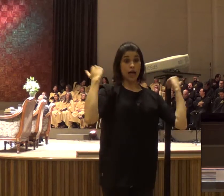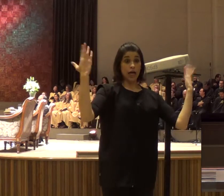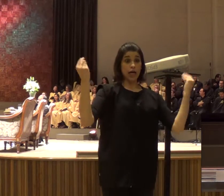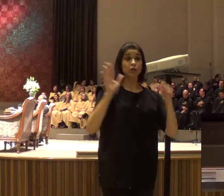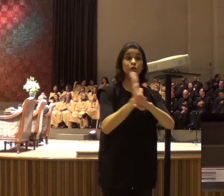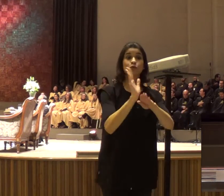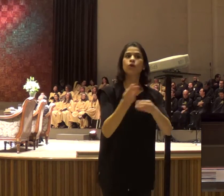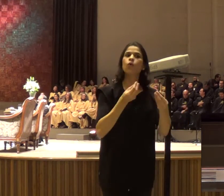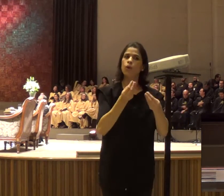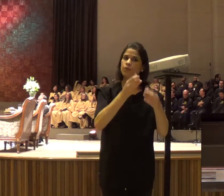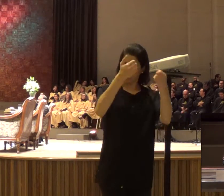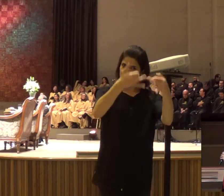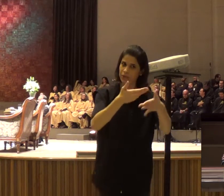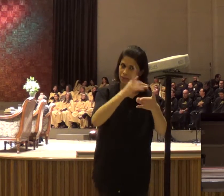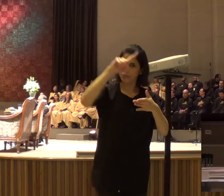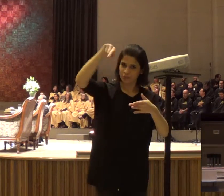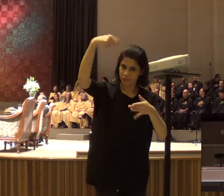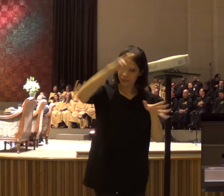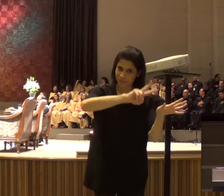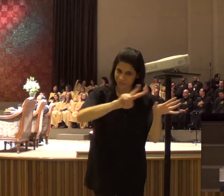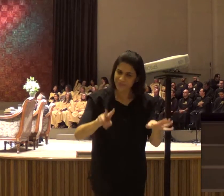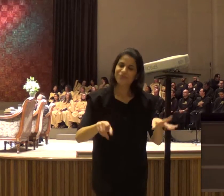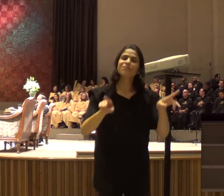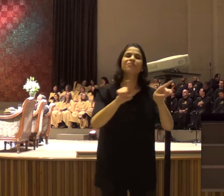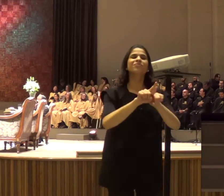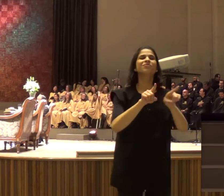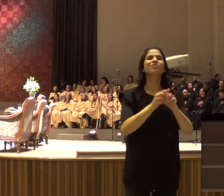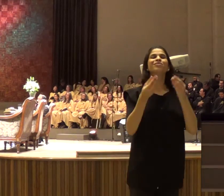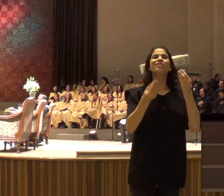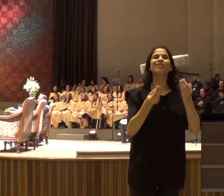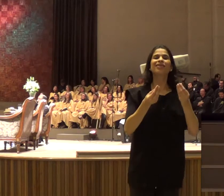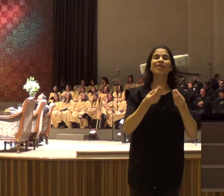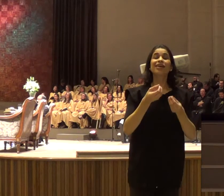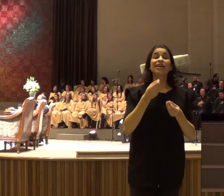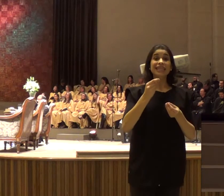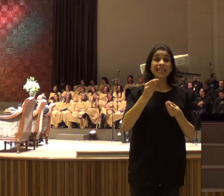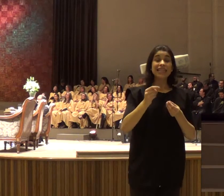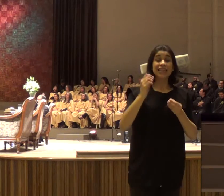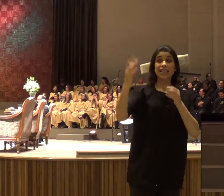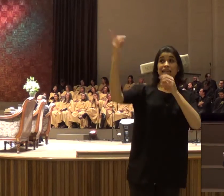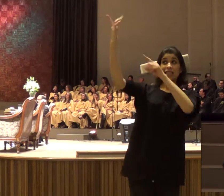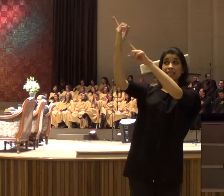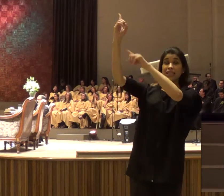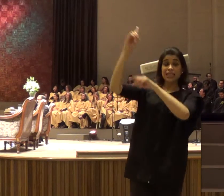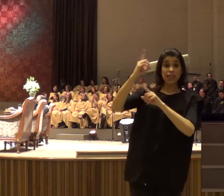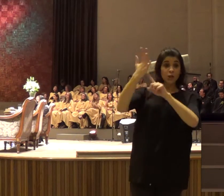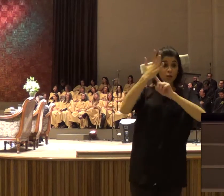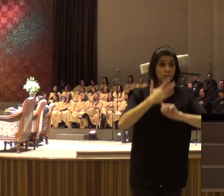anjos, e depois eu quero falar, sobre os marcos, memoriais de Deus, na nossa vida,